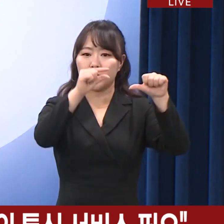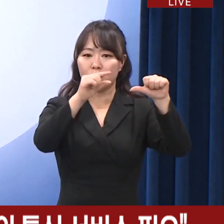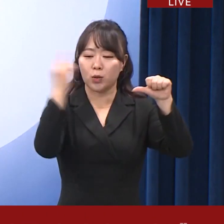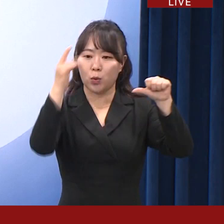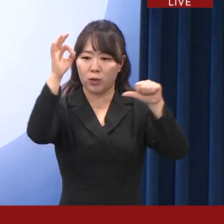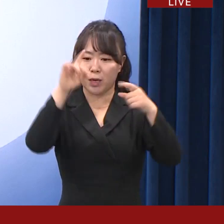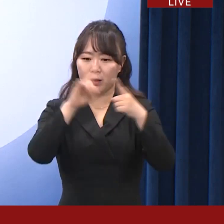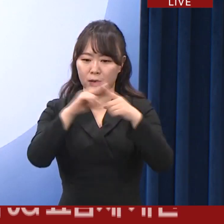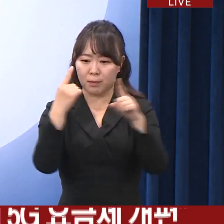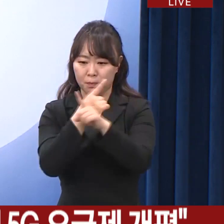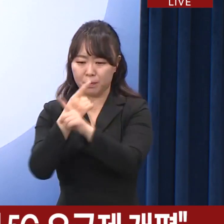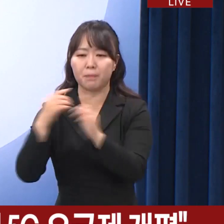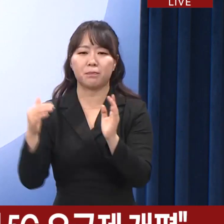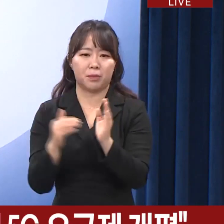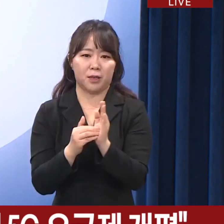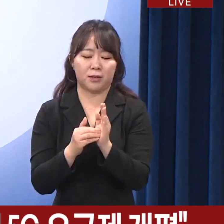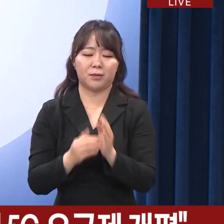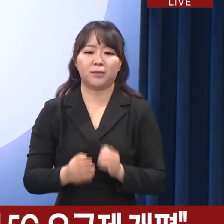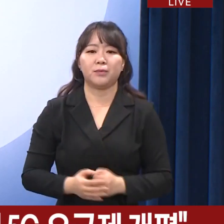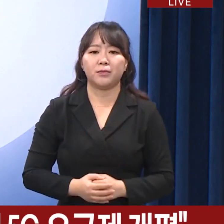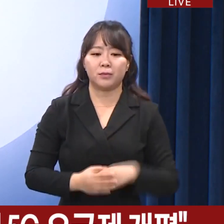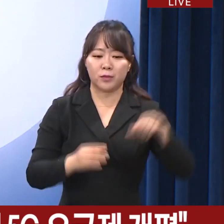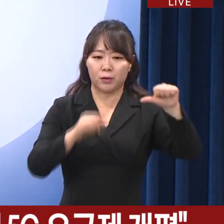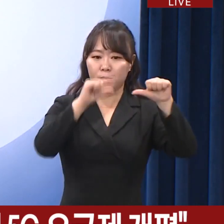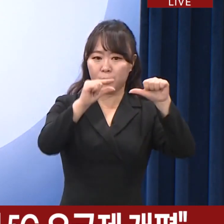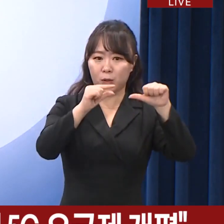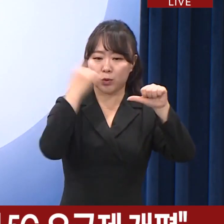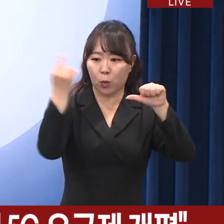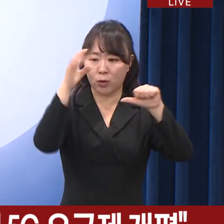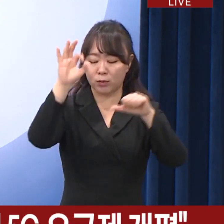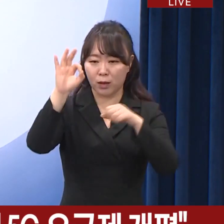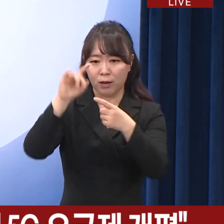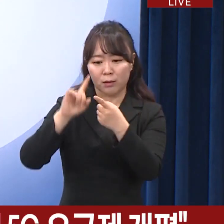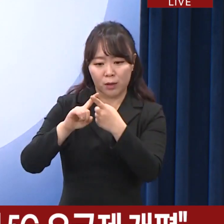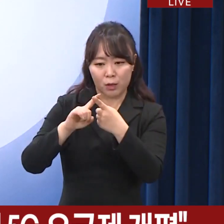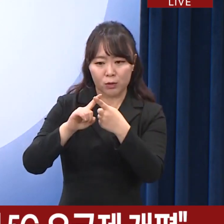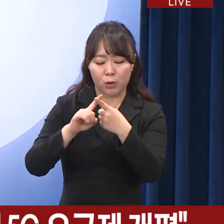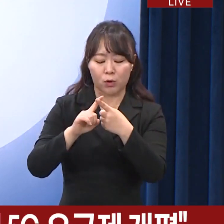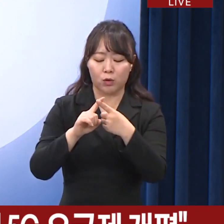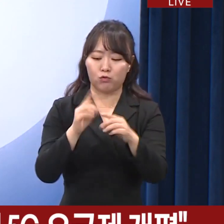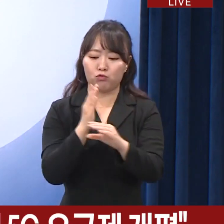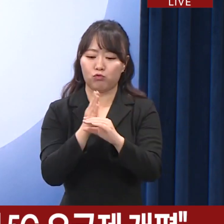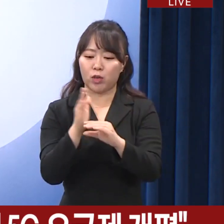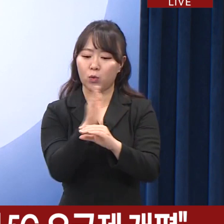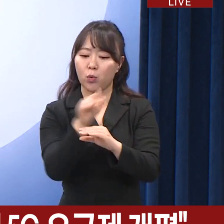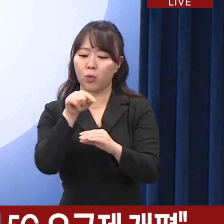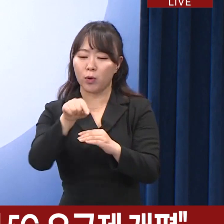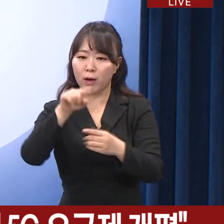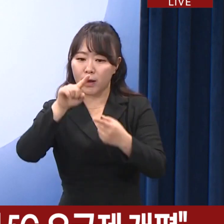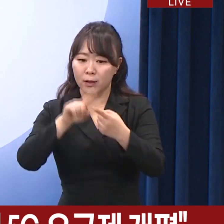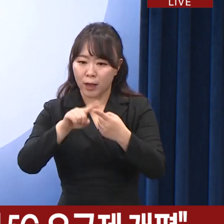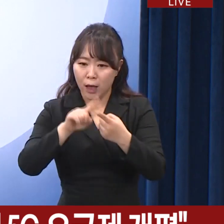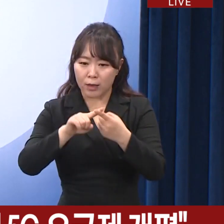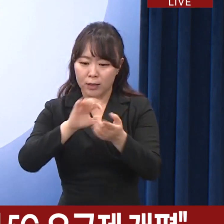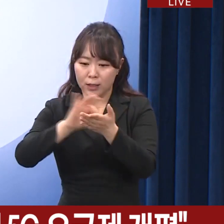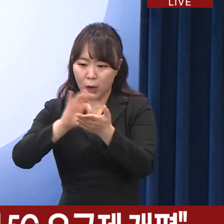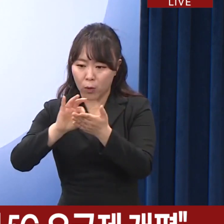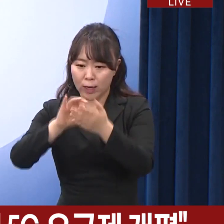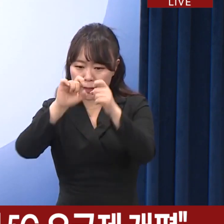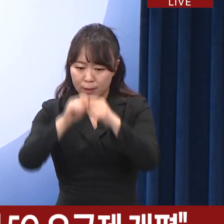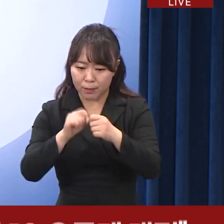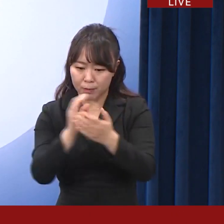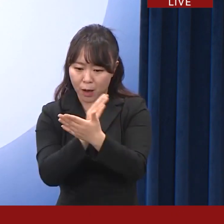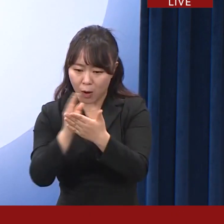개편하였습니다. 5G 요금제 중간 구간의 데이터 사용량 세분화하고